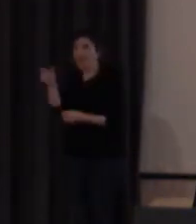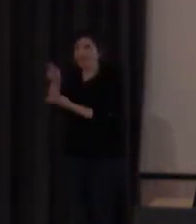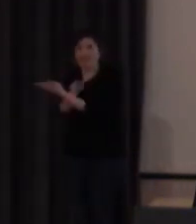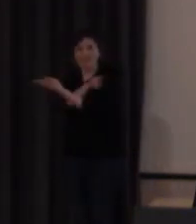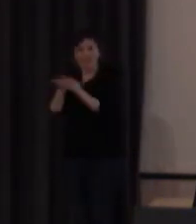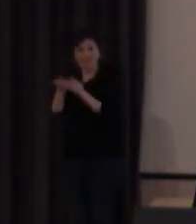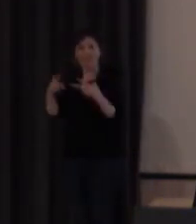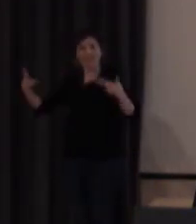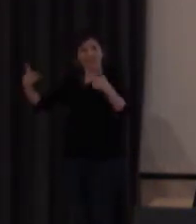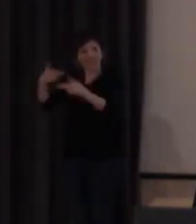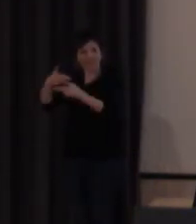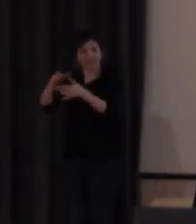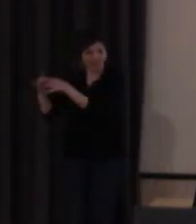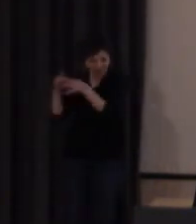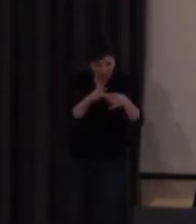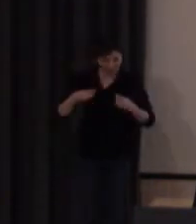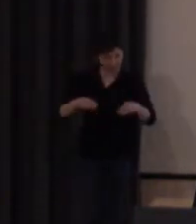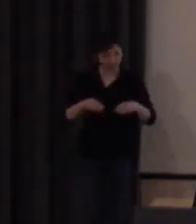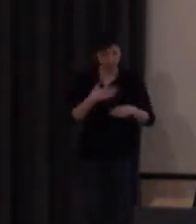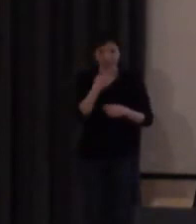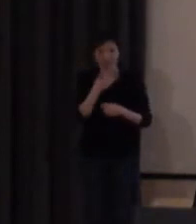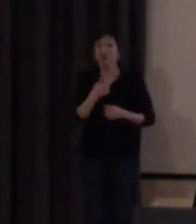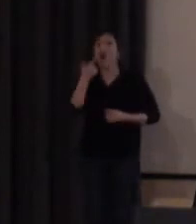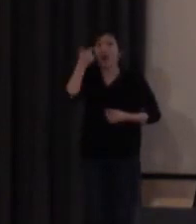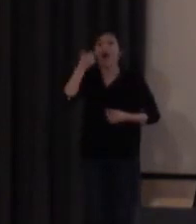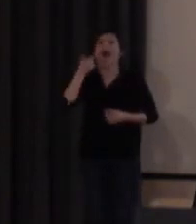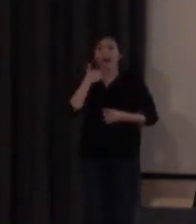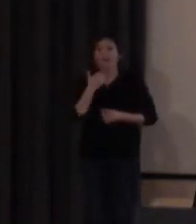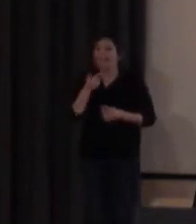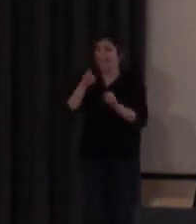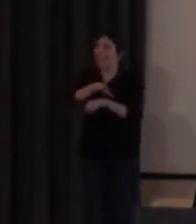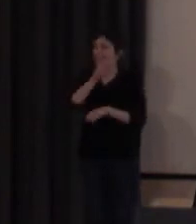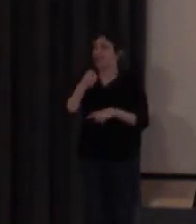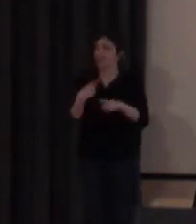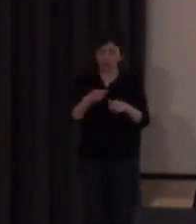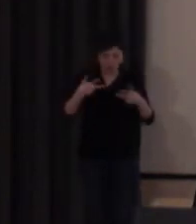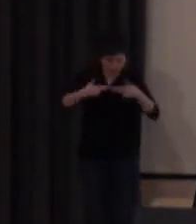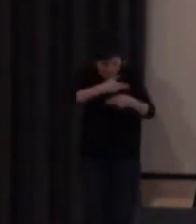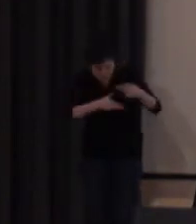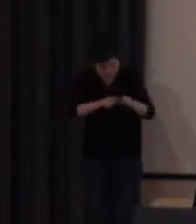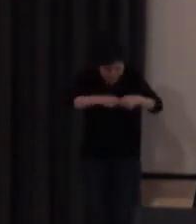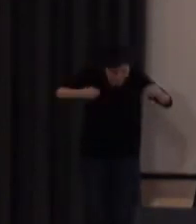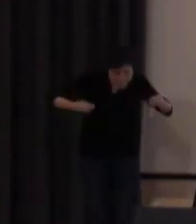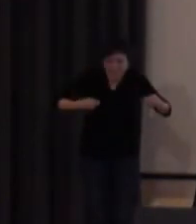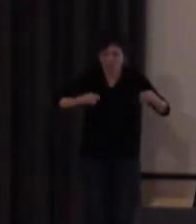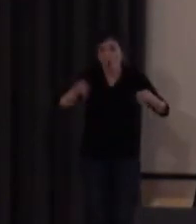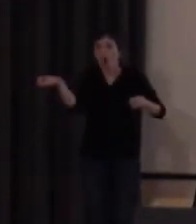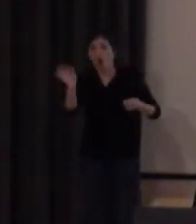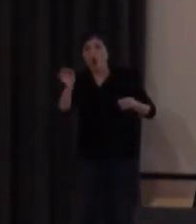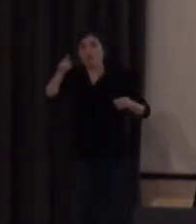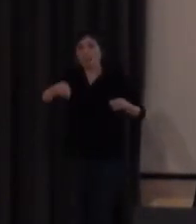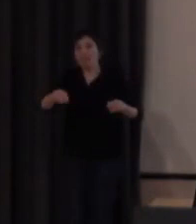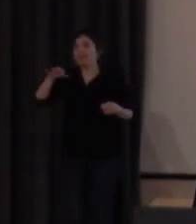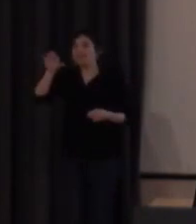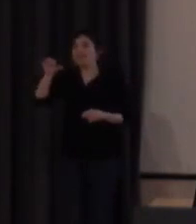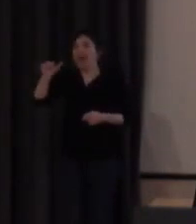que nos sirven para trocear las cosas. Sabemos aquello que ha sido desgranado. Y además se sabe aquello, el sapere, la ciencia, que